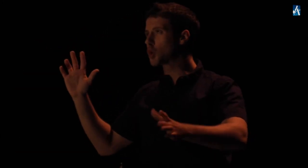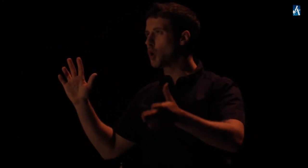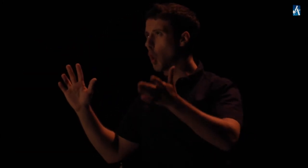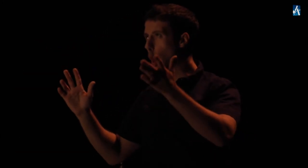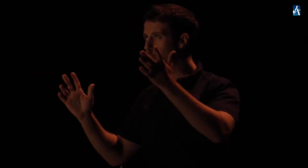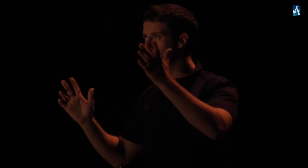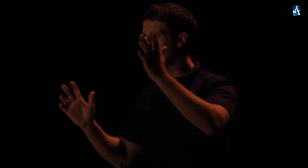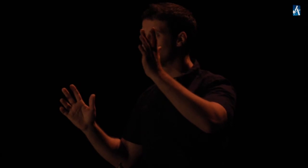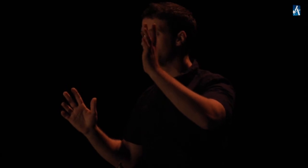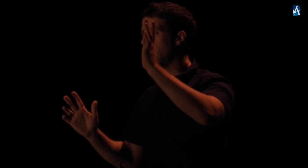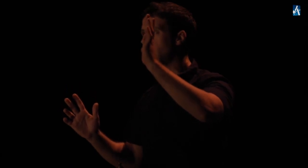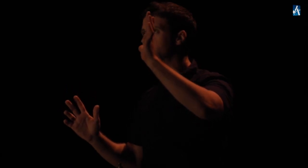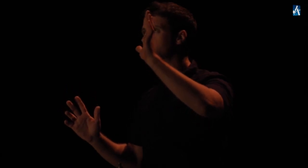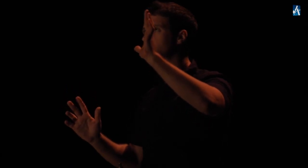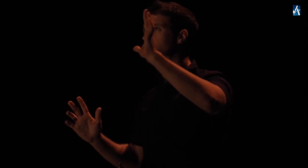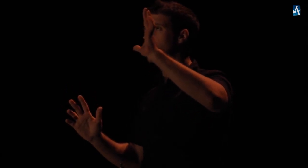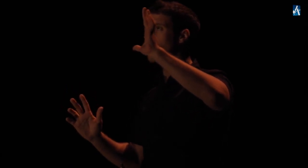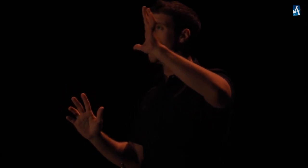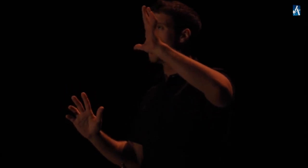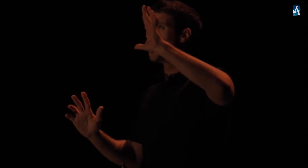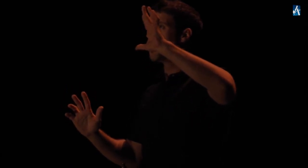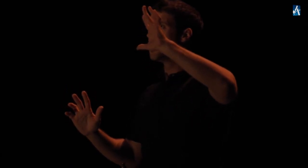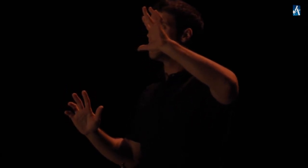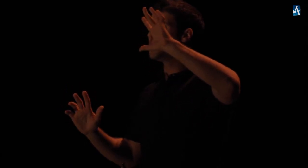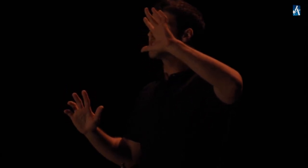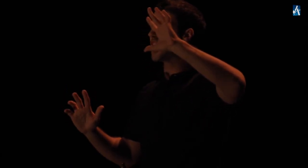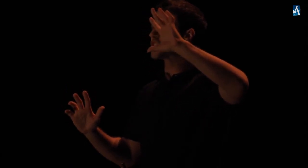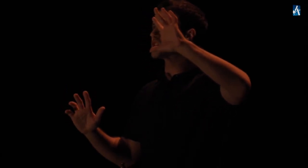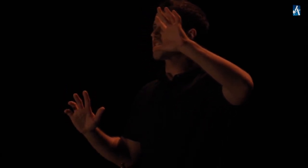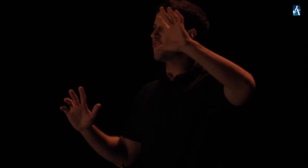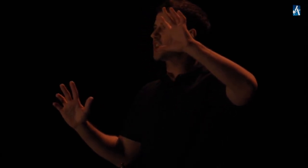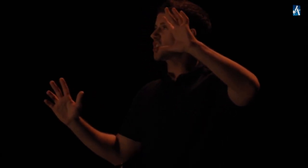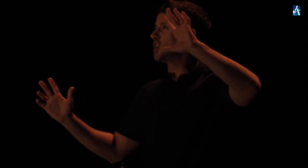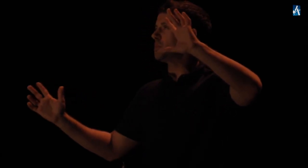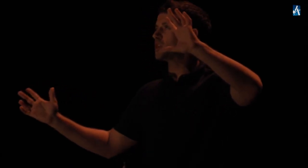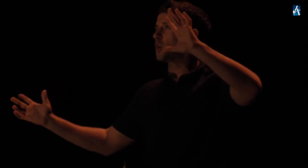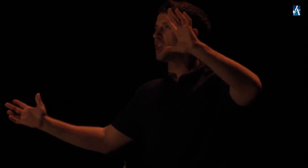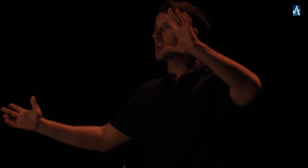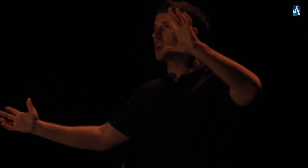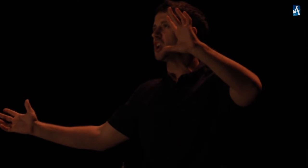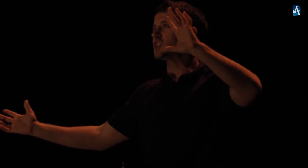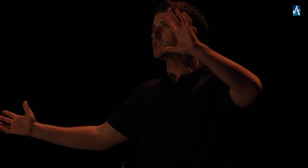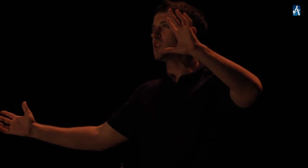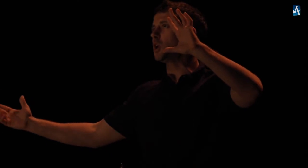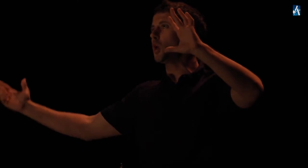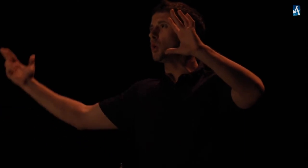Que l'autre me doit rendre Puisqu'être sa victime Est un décret des cieux